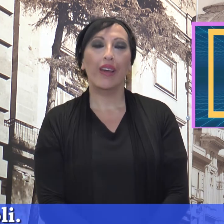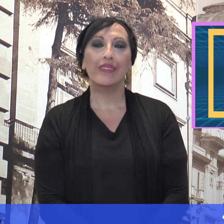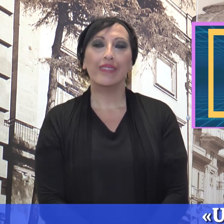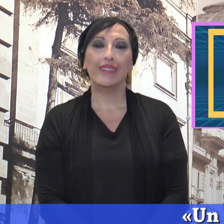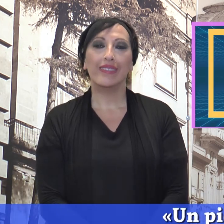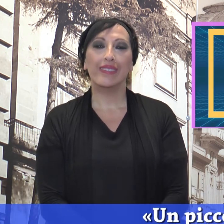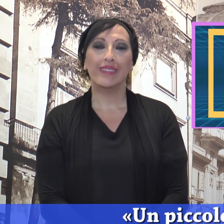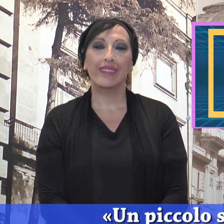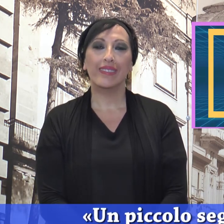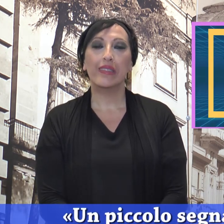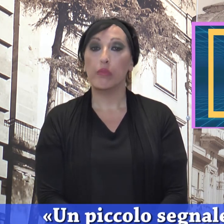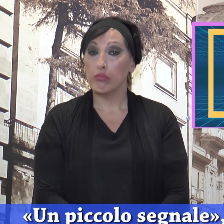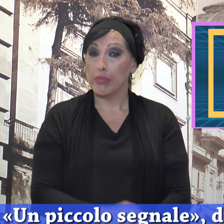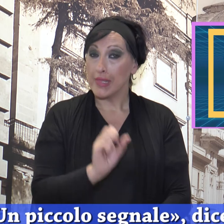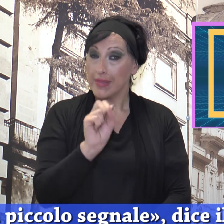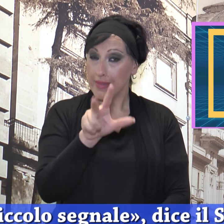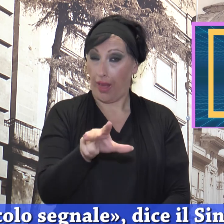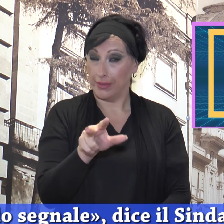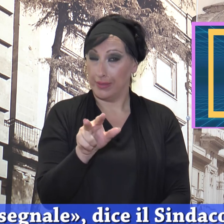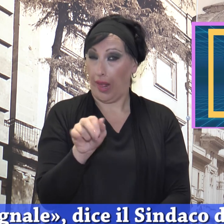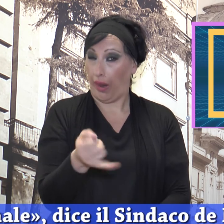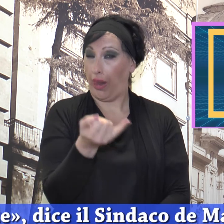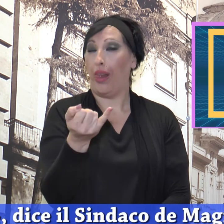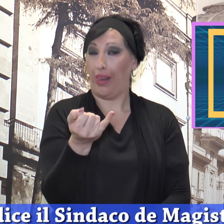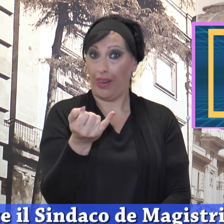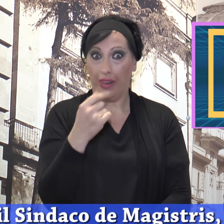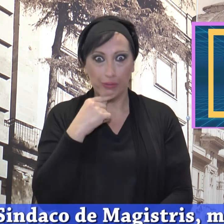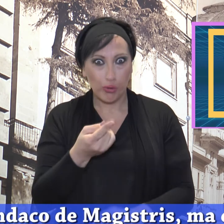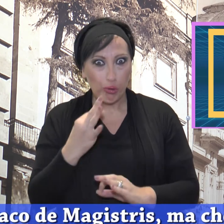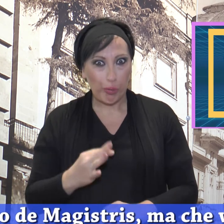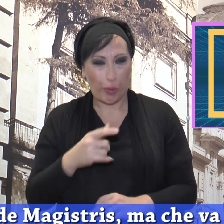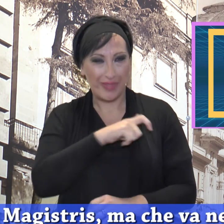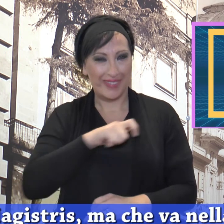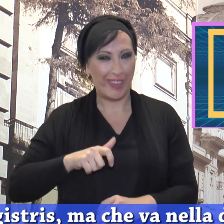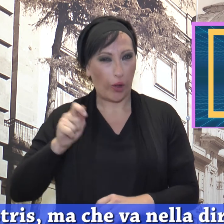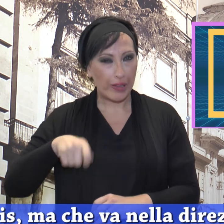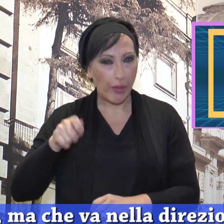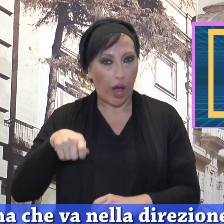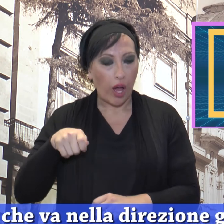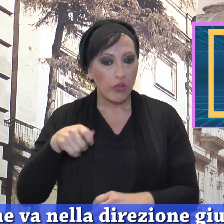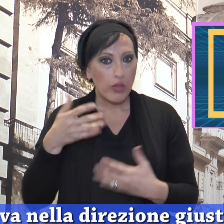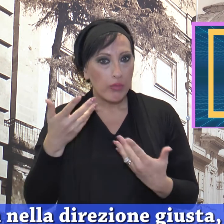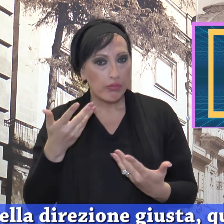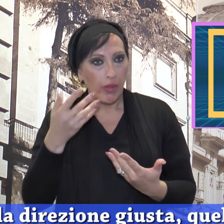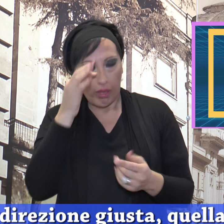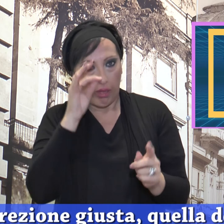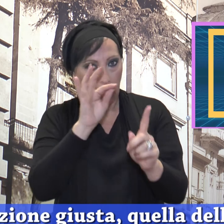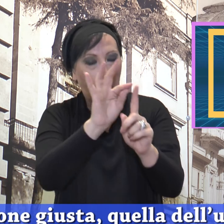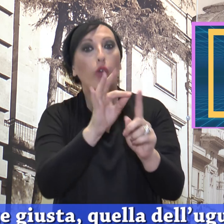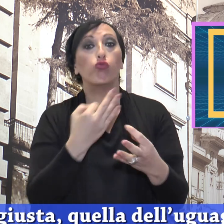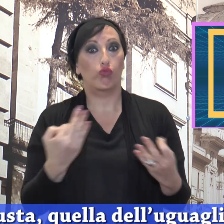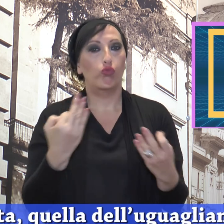Un piccolo segnale, dice il sindaco De Magistris, ma che va nella direzione giusta,